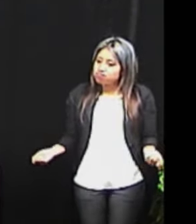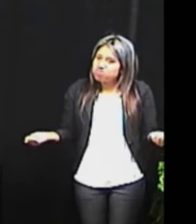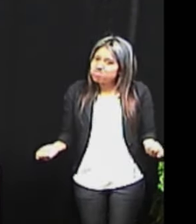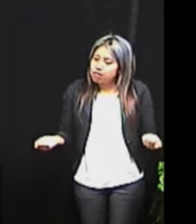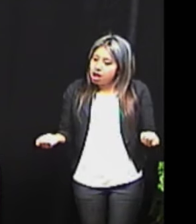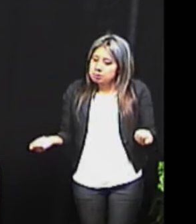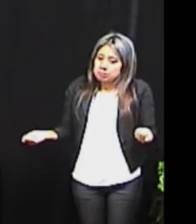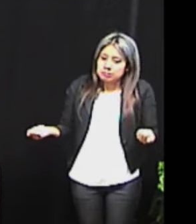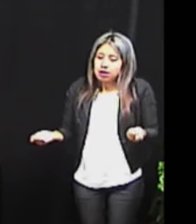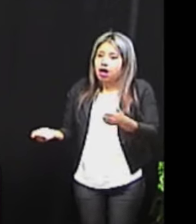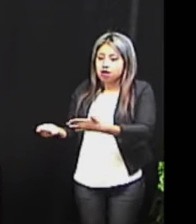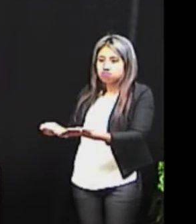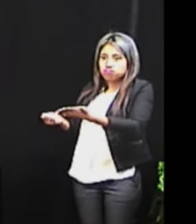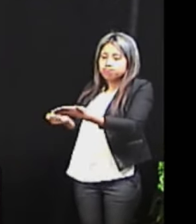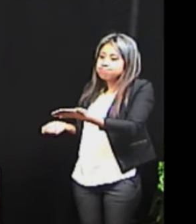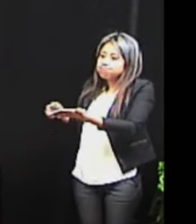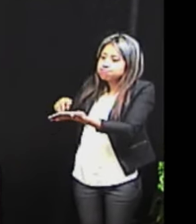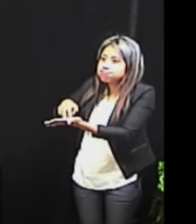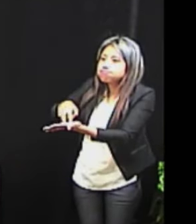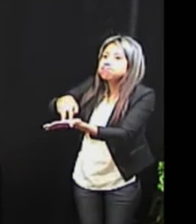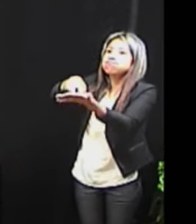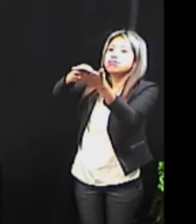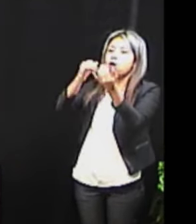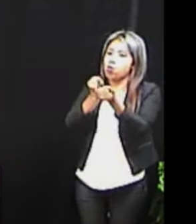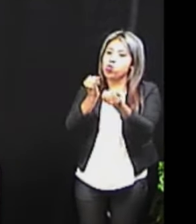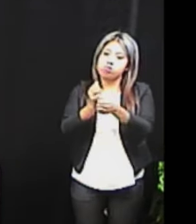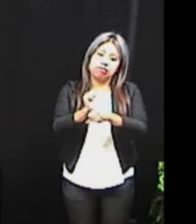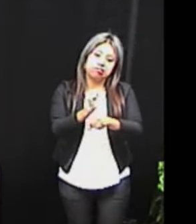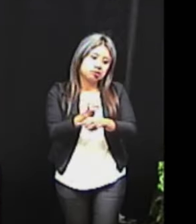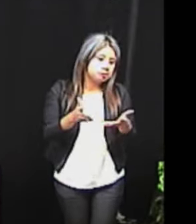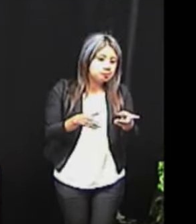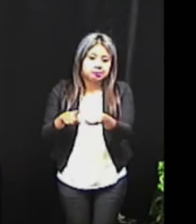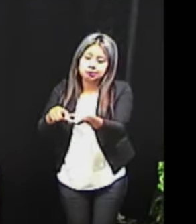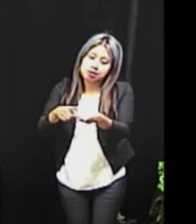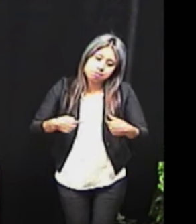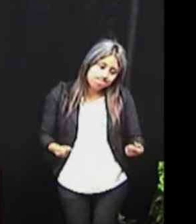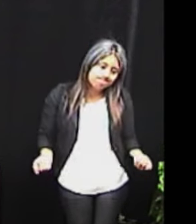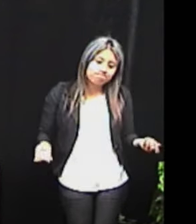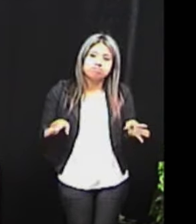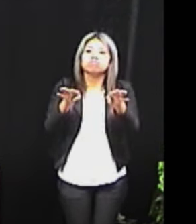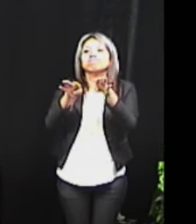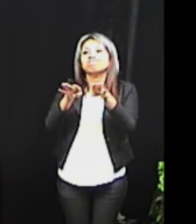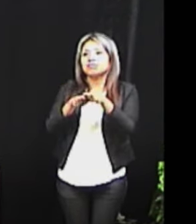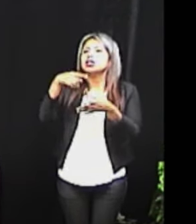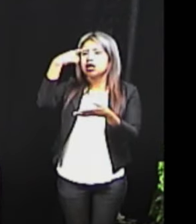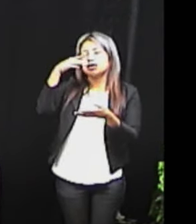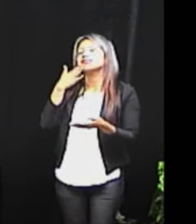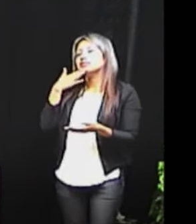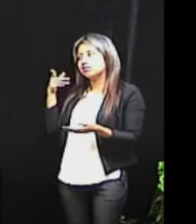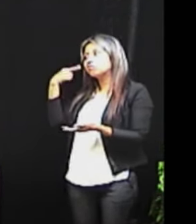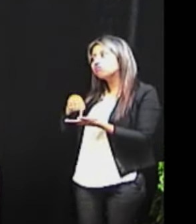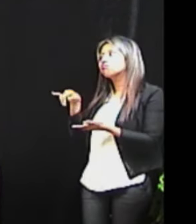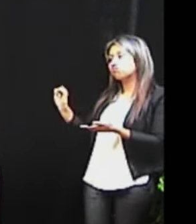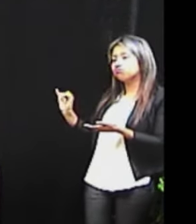espacios para las sillas de ruedas y no se estacionan frente a ellas. Así es, maestra, hablemos de nuestra